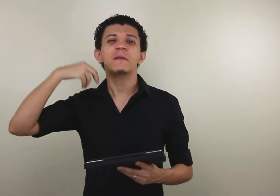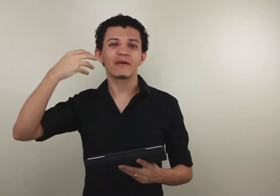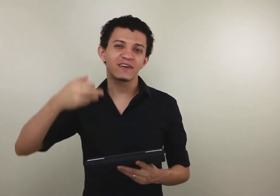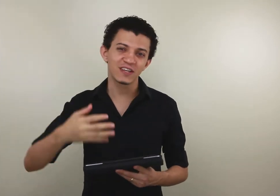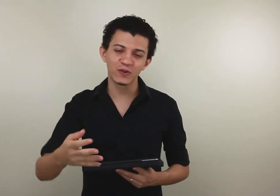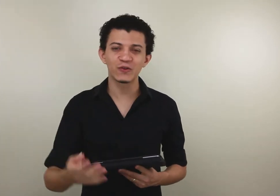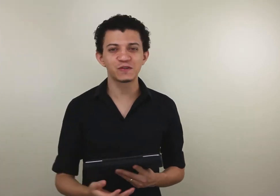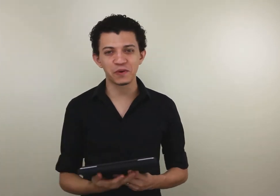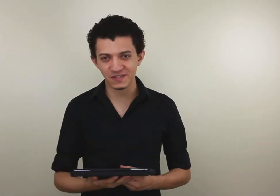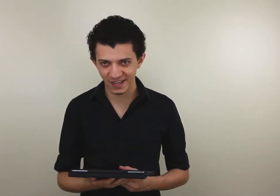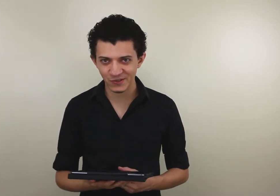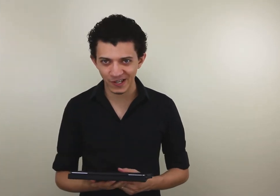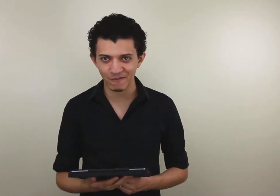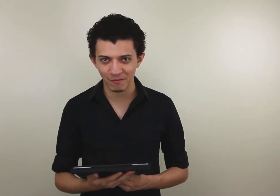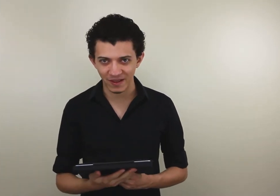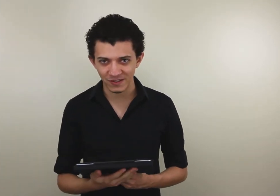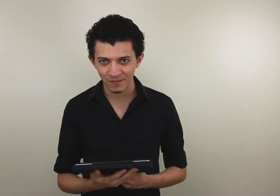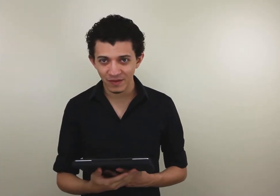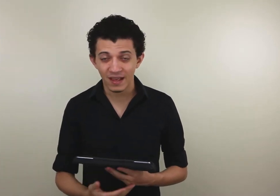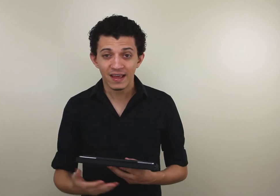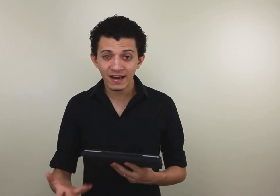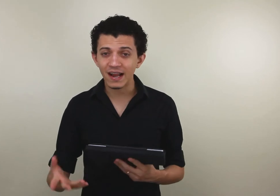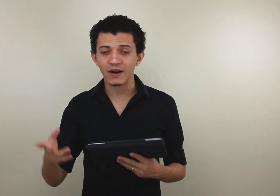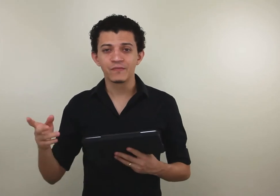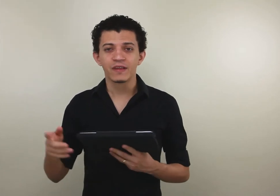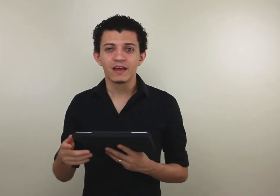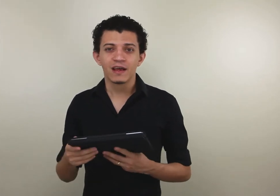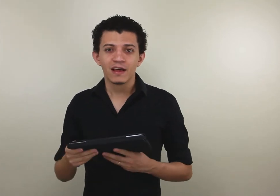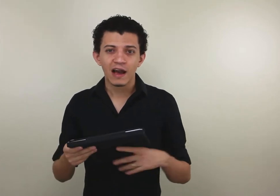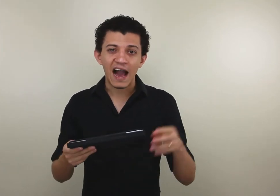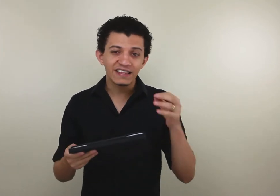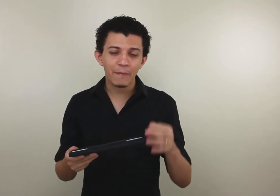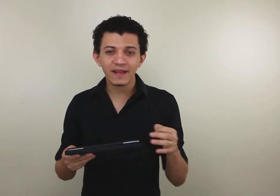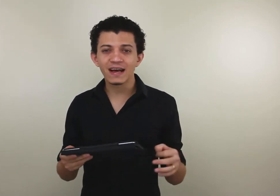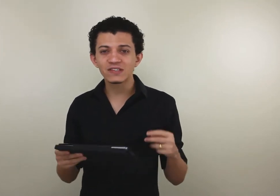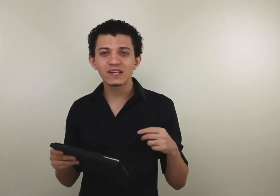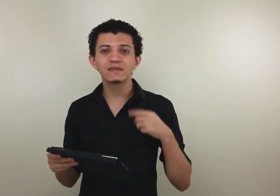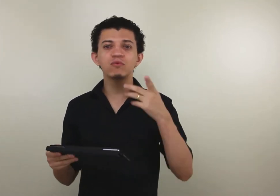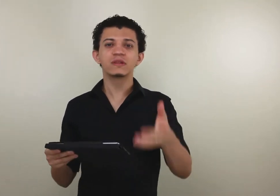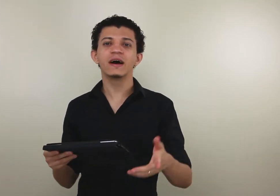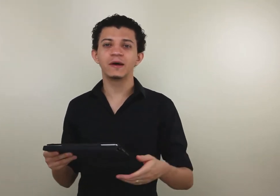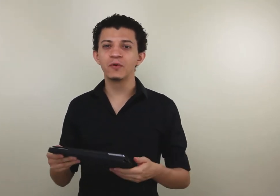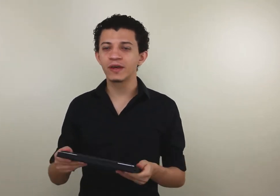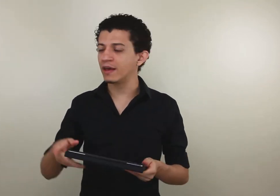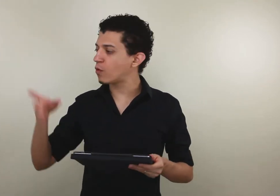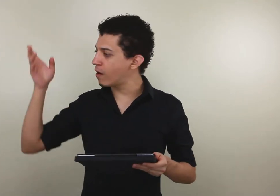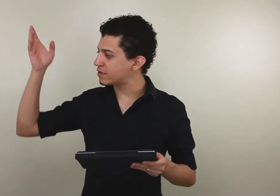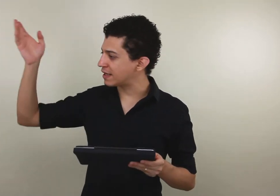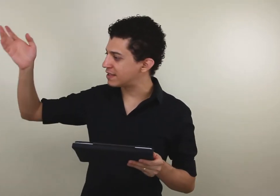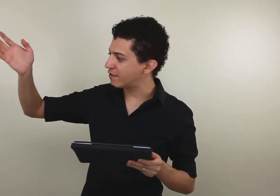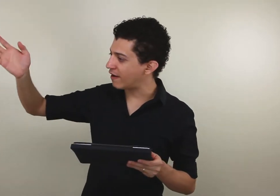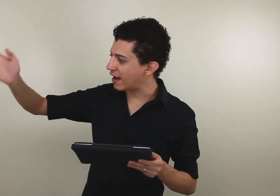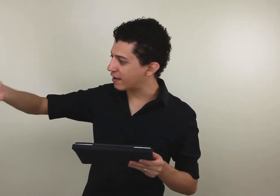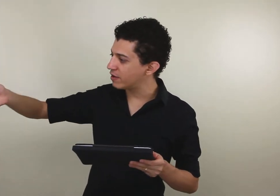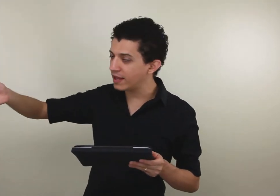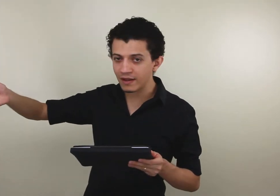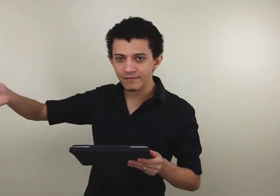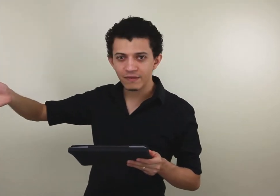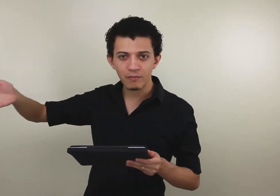para fazer todo esse processo aí novamente. E, é claro, a interpretação é simultânea, porque enquanto está sendo falado ali, em